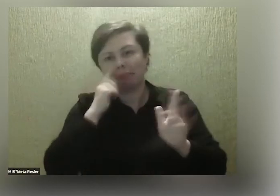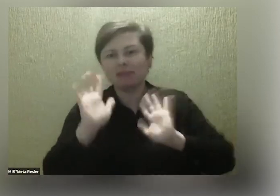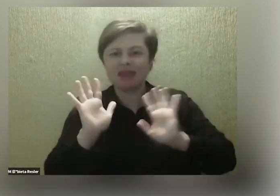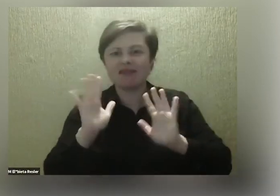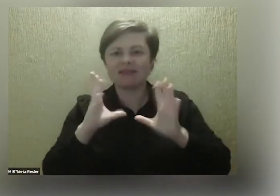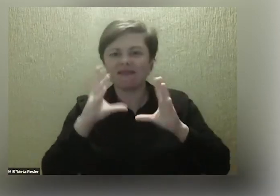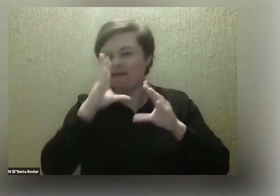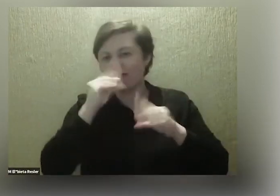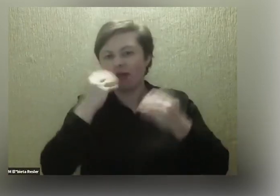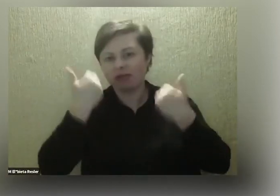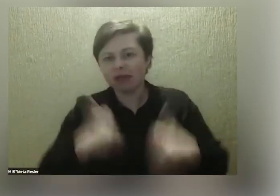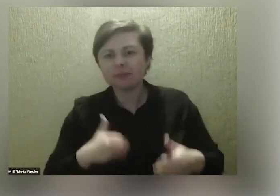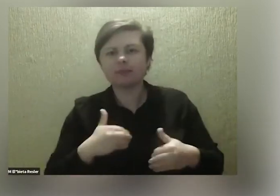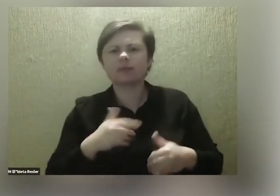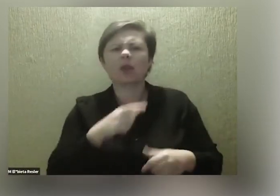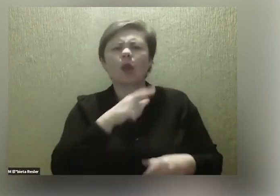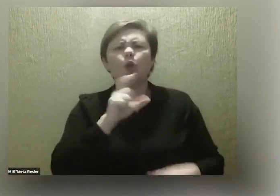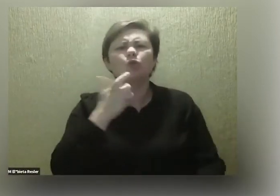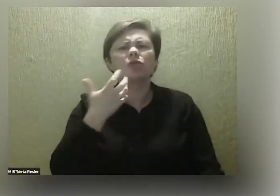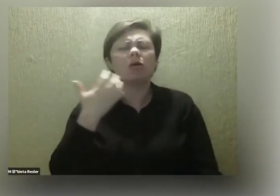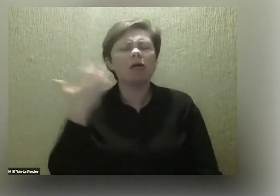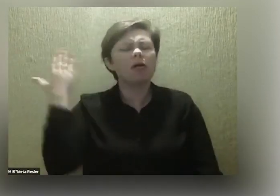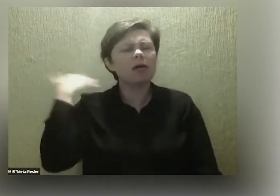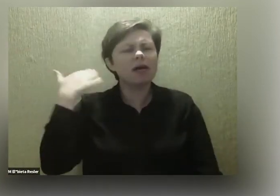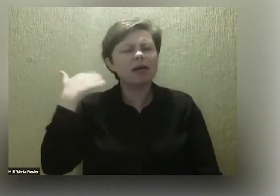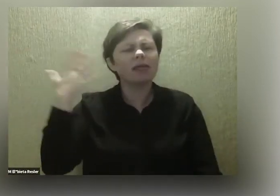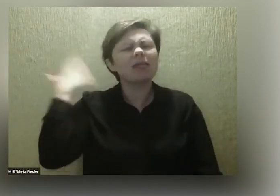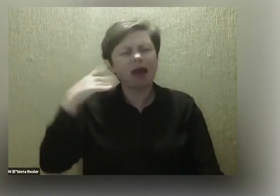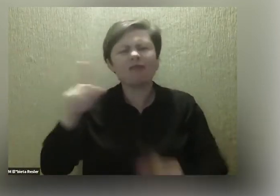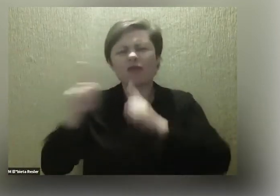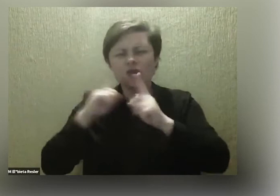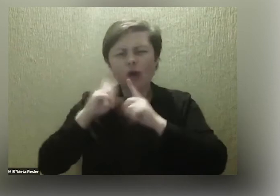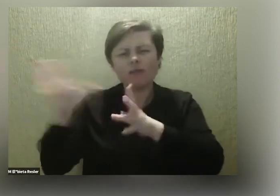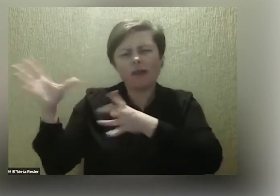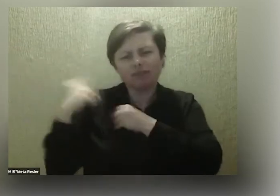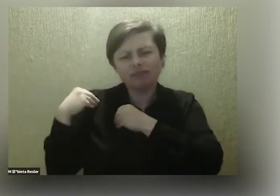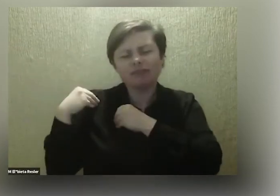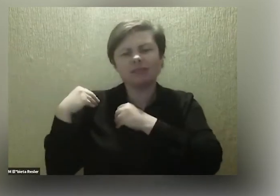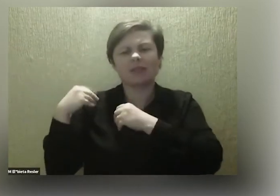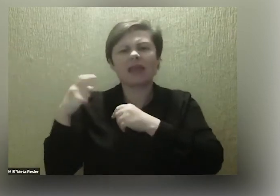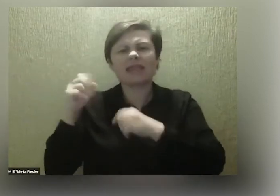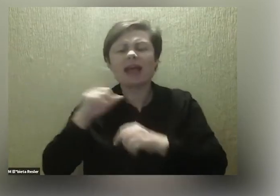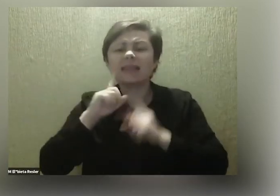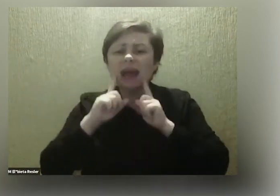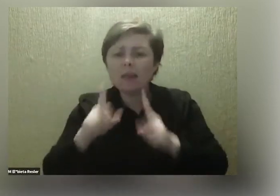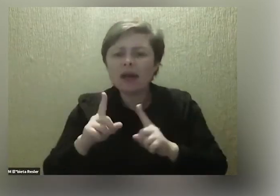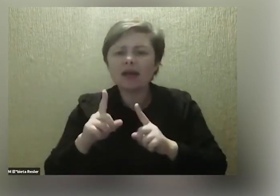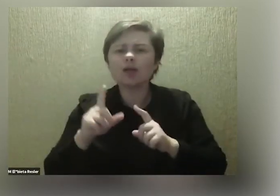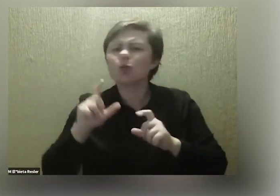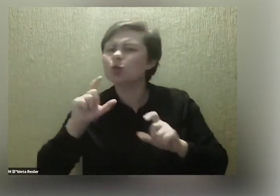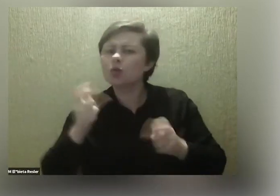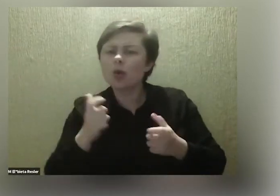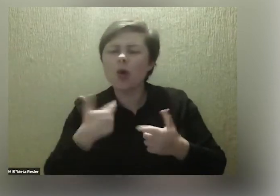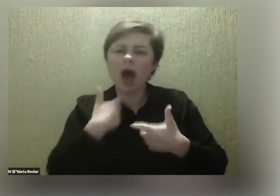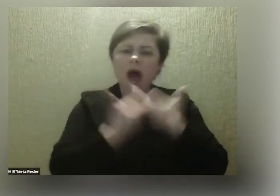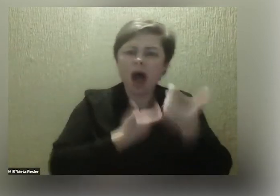Ale to, co mnie kiedyś uderzyło, ja nawet z Tobą, jak o tym rozmawiałam, że tak naprawdę jest tak, że cokolwiek bym nie